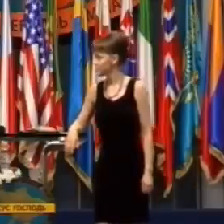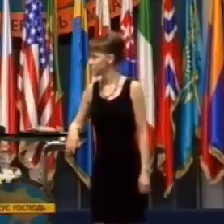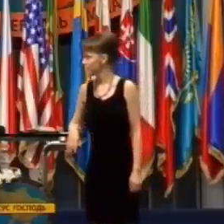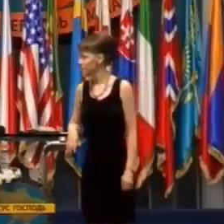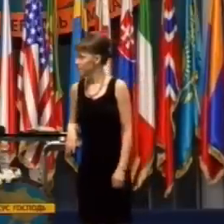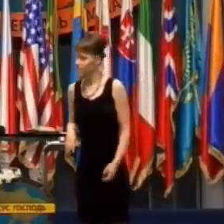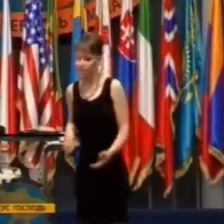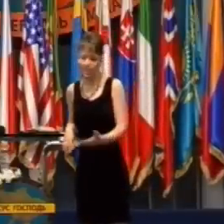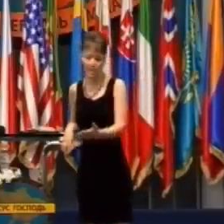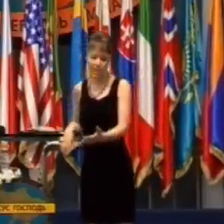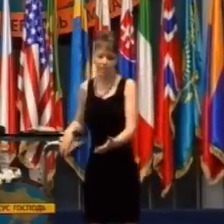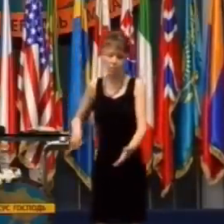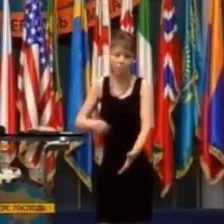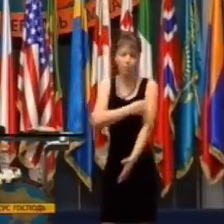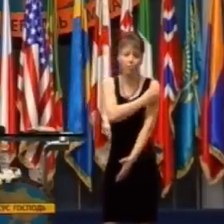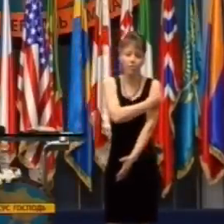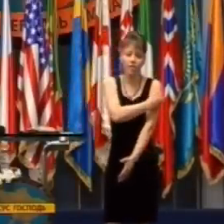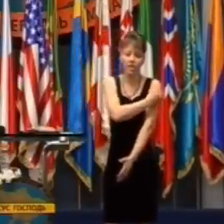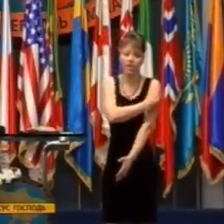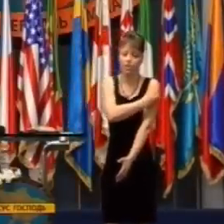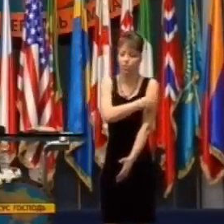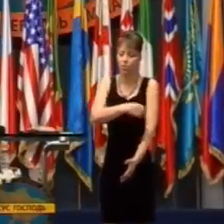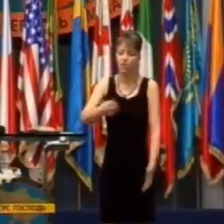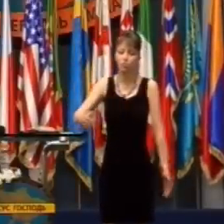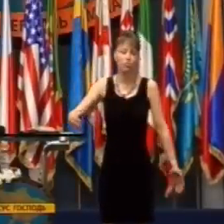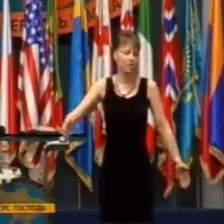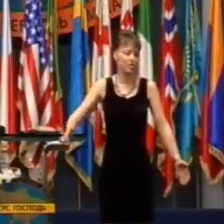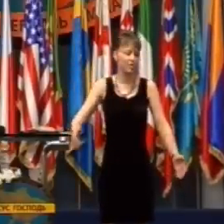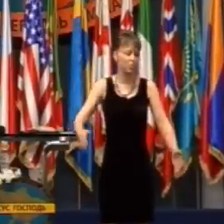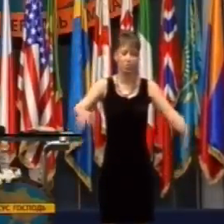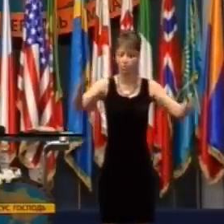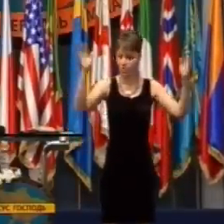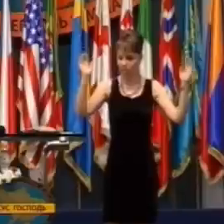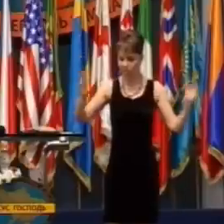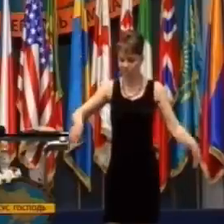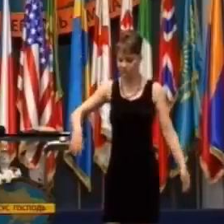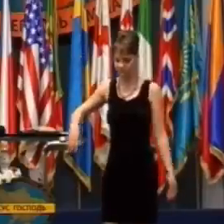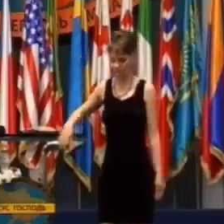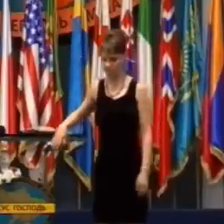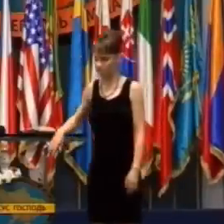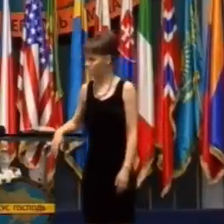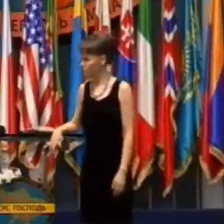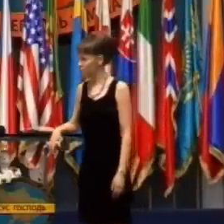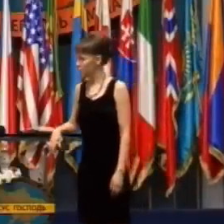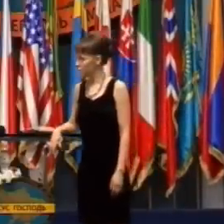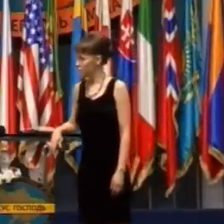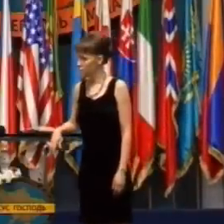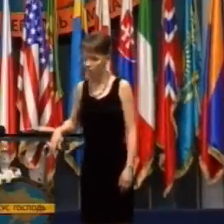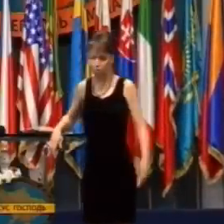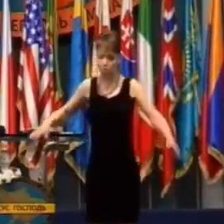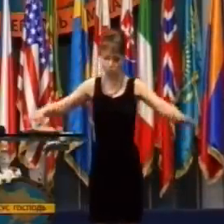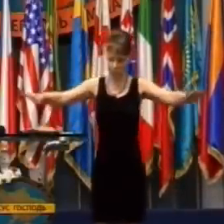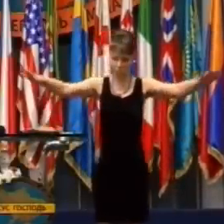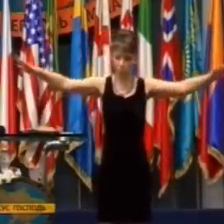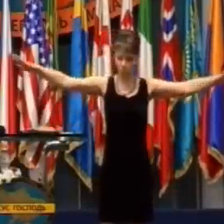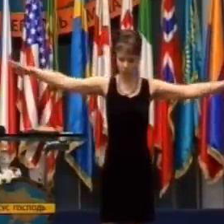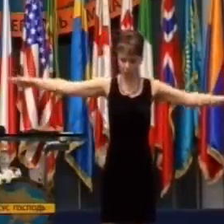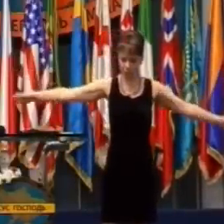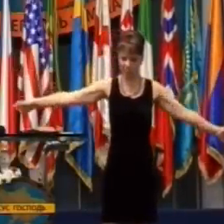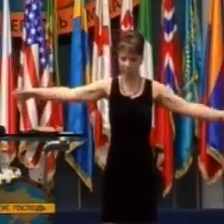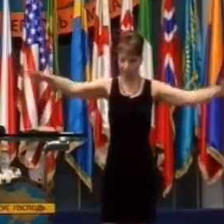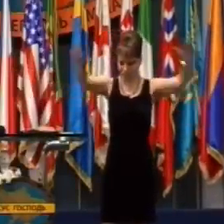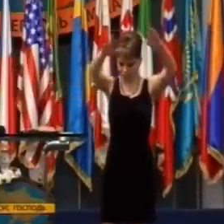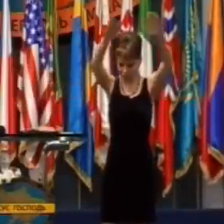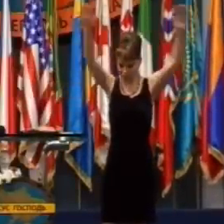to nebolo tak, že by len tak išiel okolo a povedal mŕtvý, vstaň! Lebo by ožili ľudia